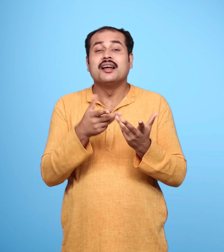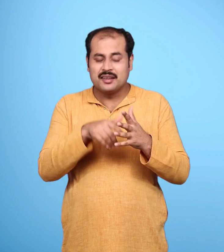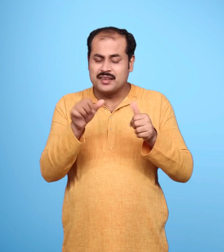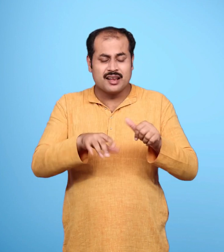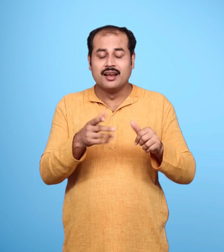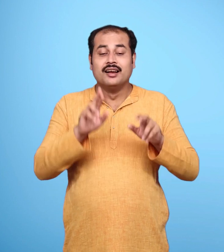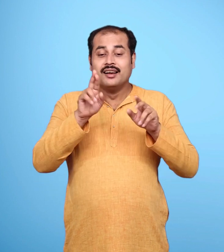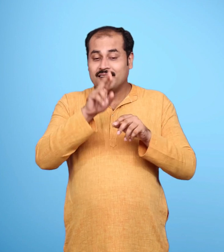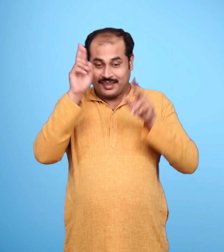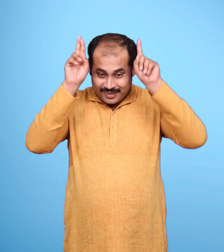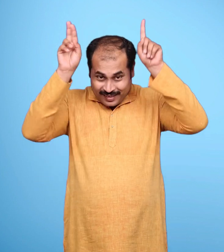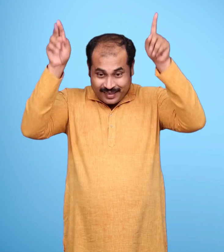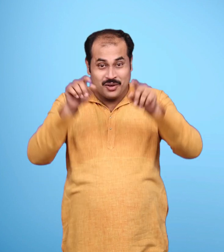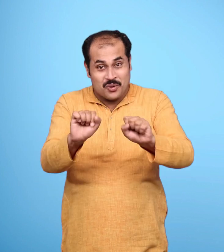वे हिरन को पकड़ नहीं पाए